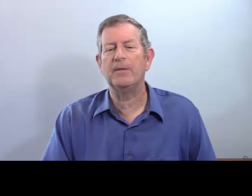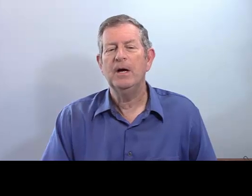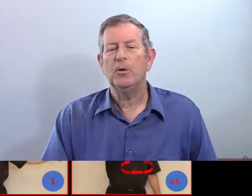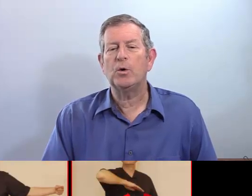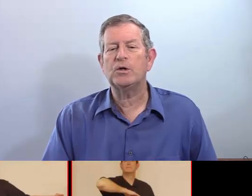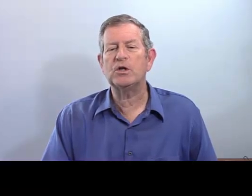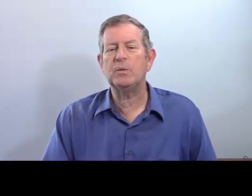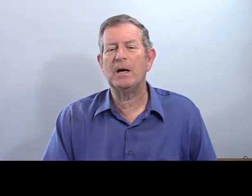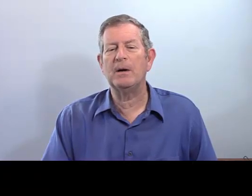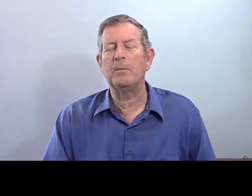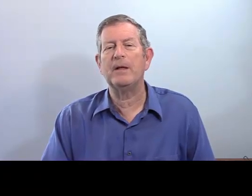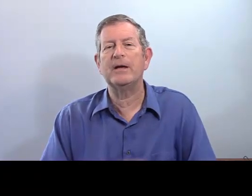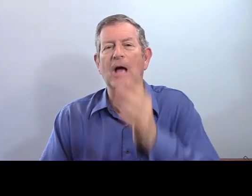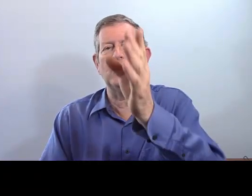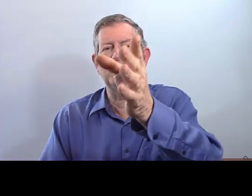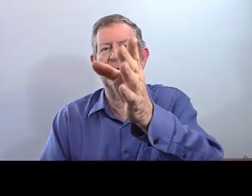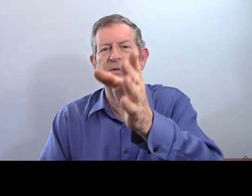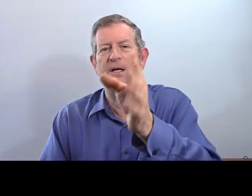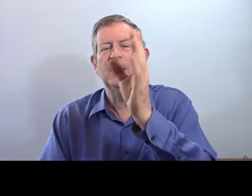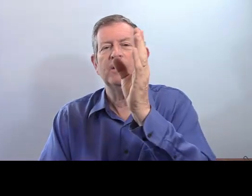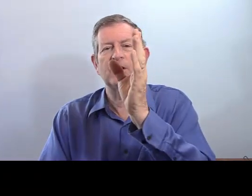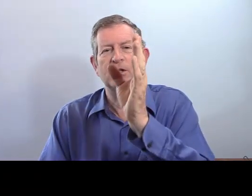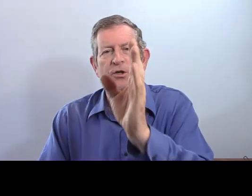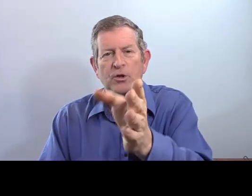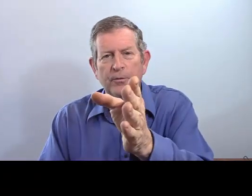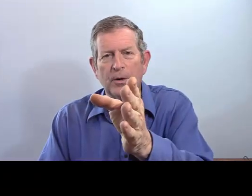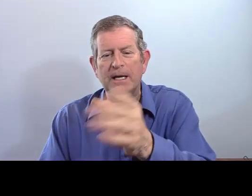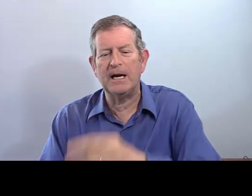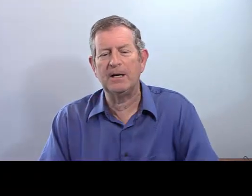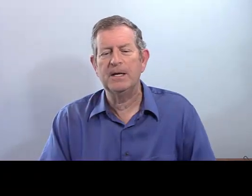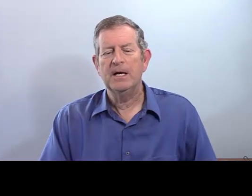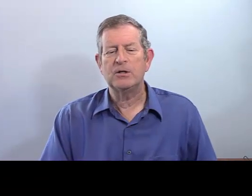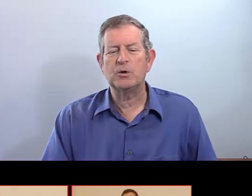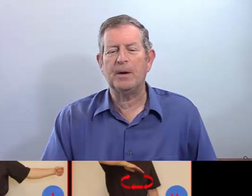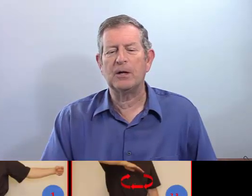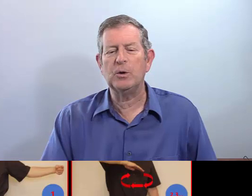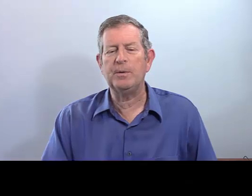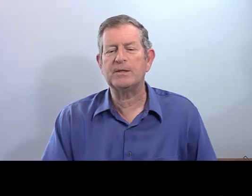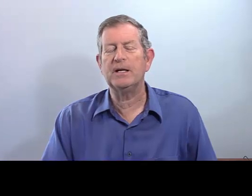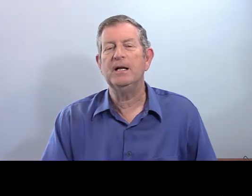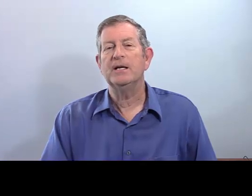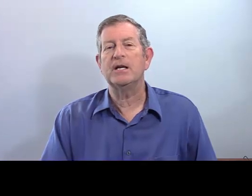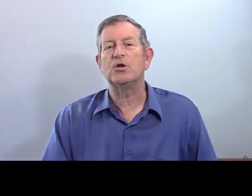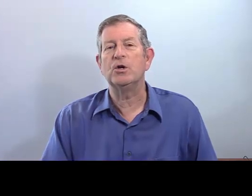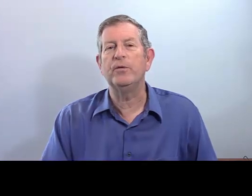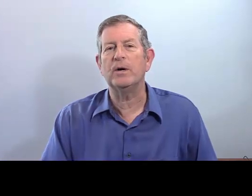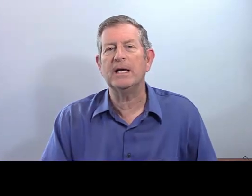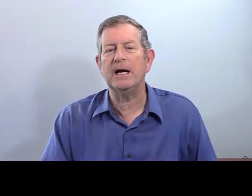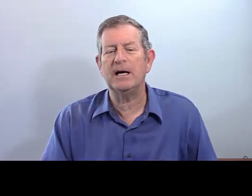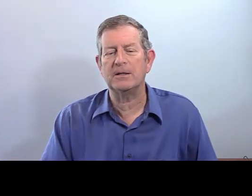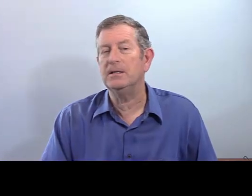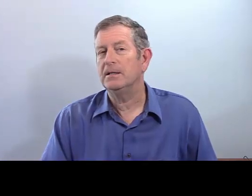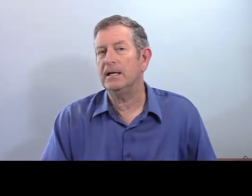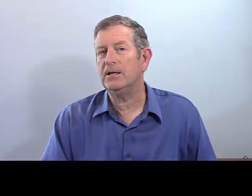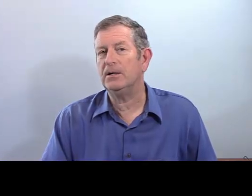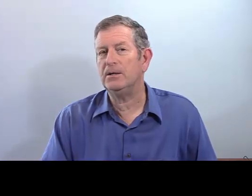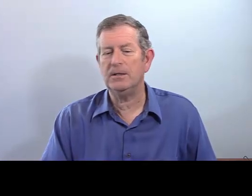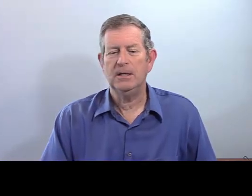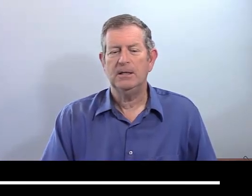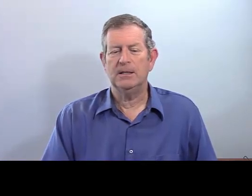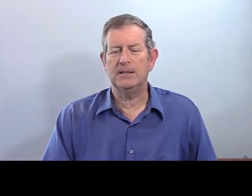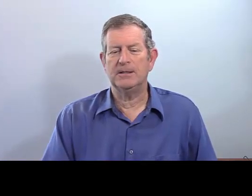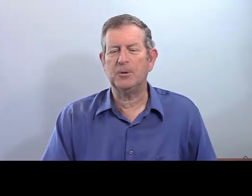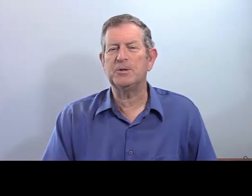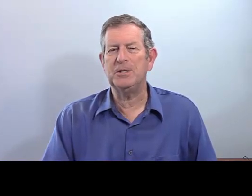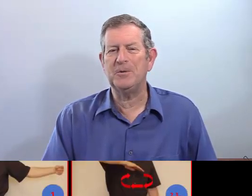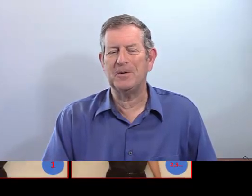je vous regarde. Donc, que ce soit, on parle avec une personne, je vous regarde. Si je parle à deux personnes, c'est je vous regarde. D'accord